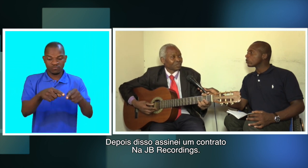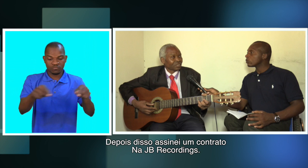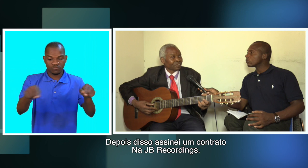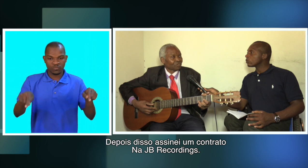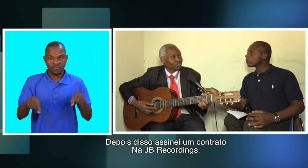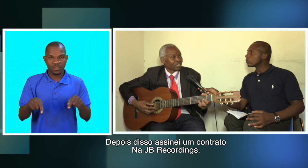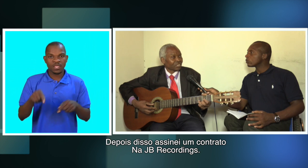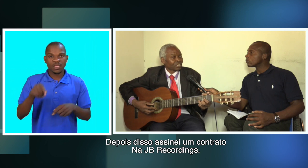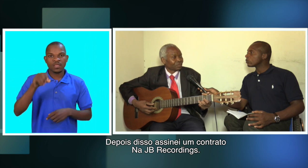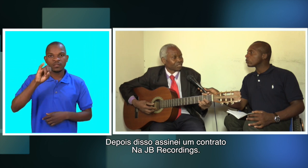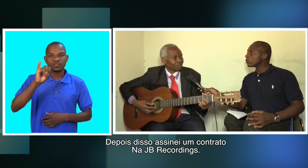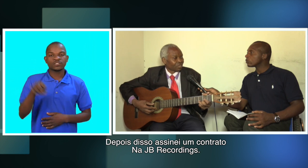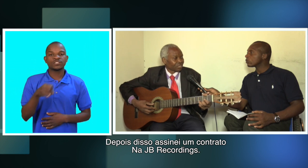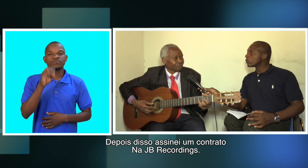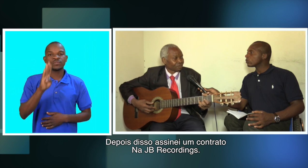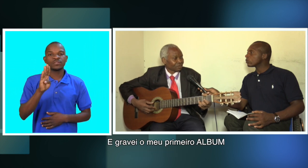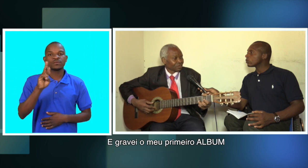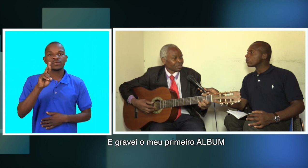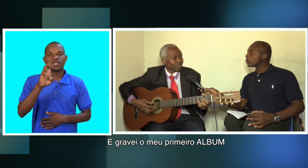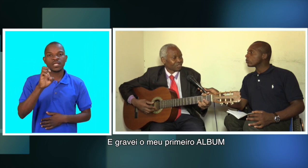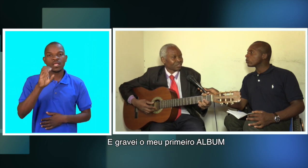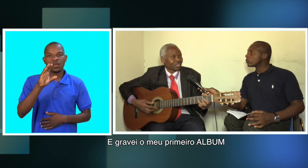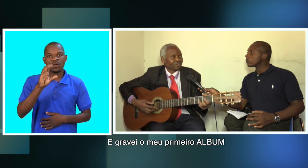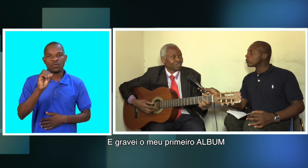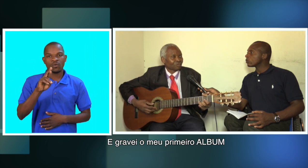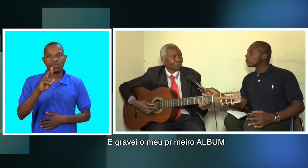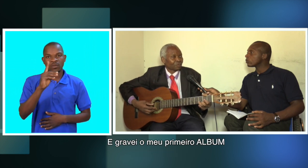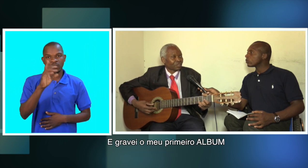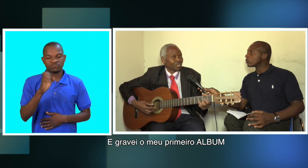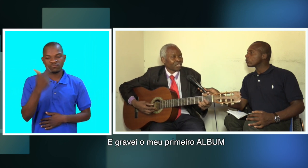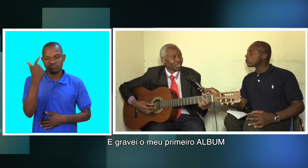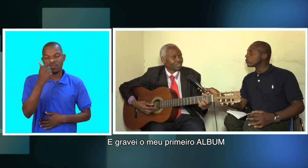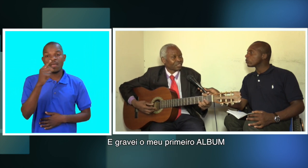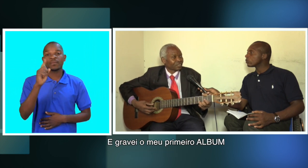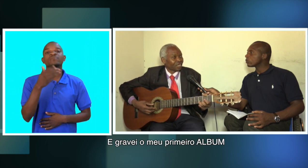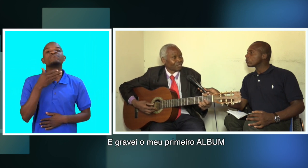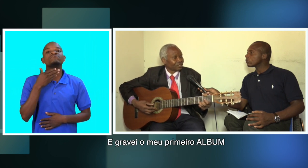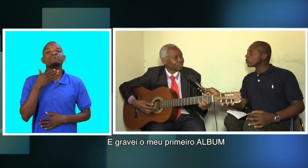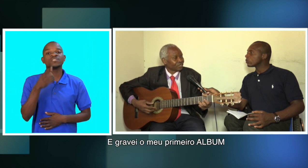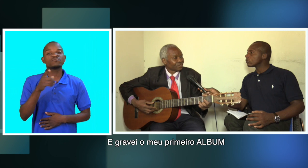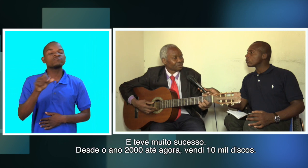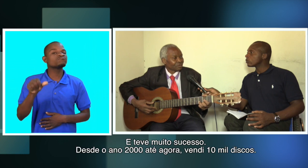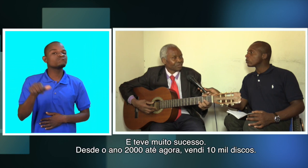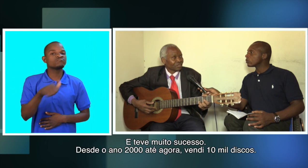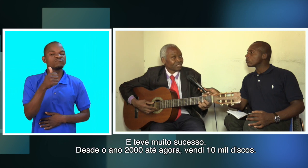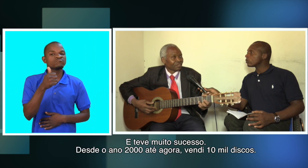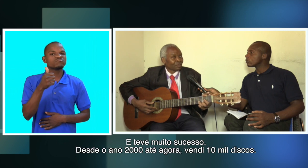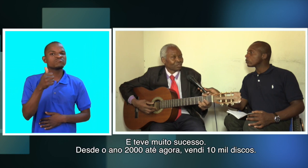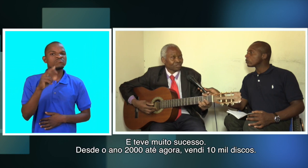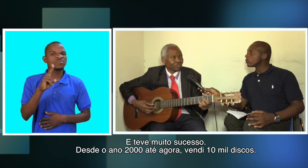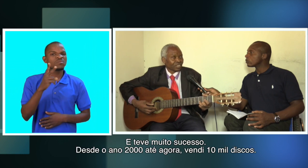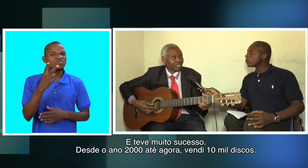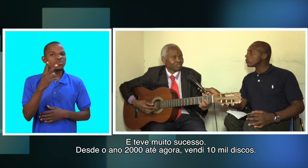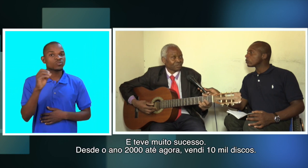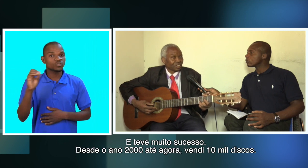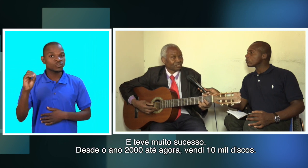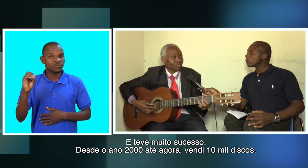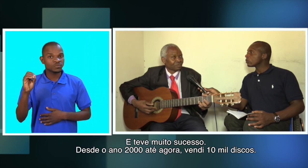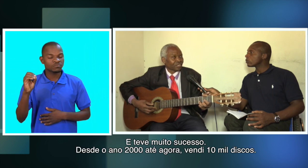tive um contrato na GB Recording que eu gravei o meu primeiro áudio que teve muito sucesso nos meus dois mil